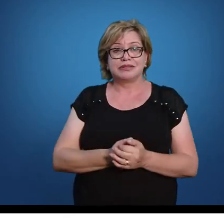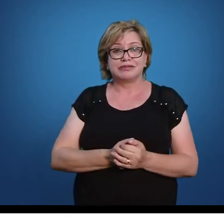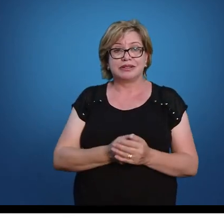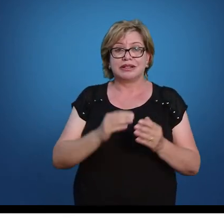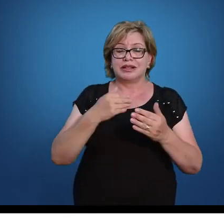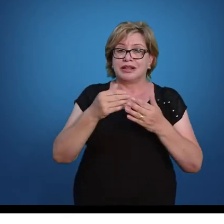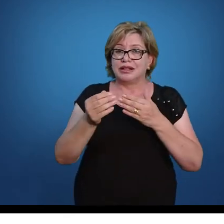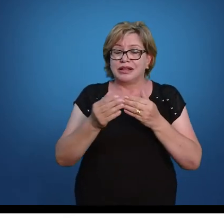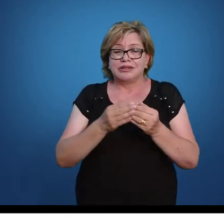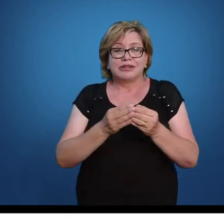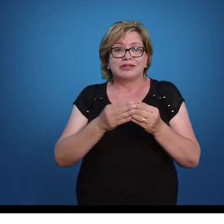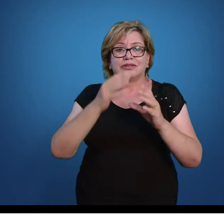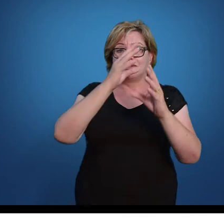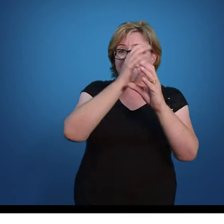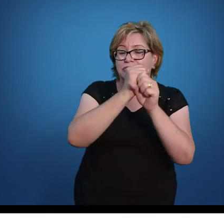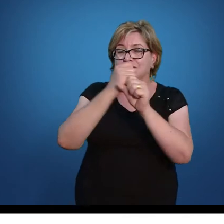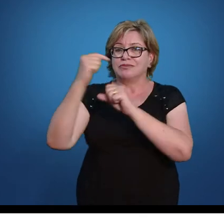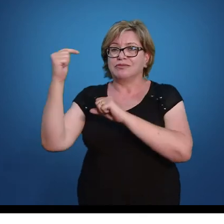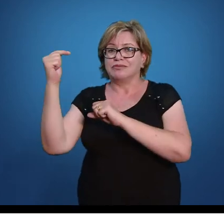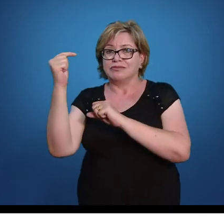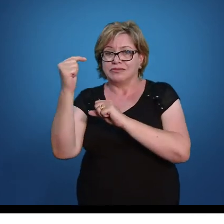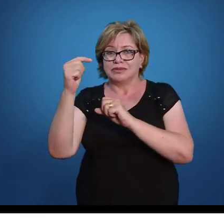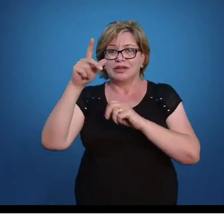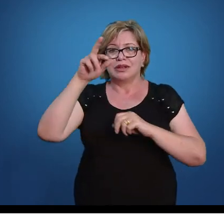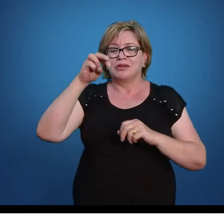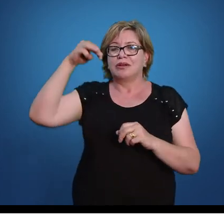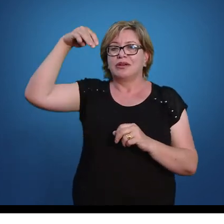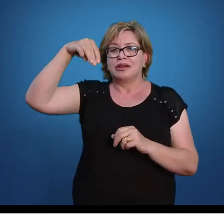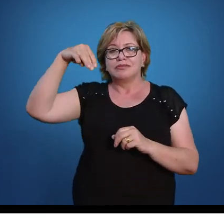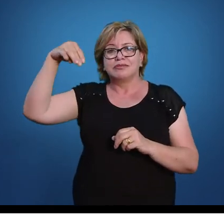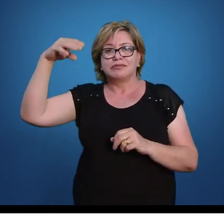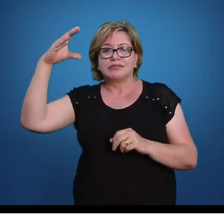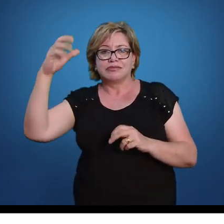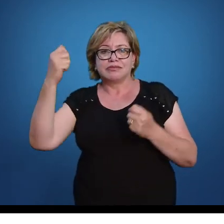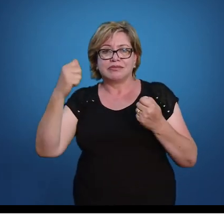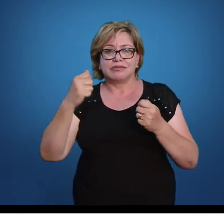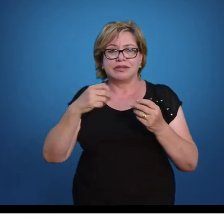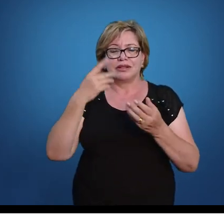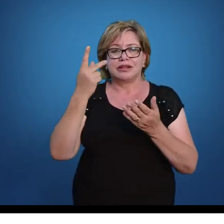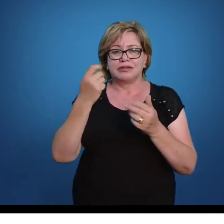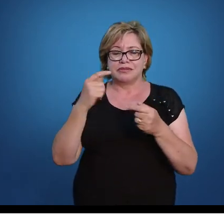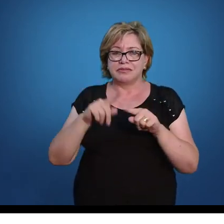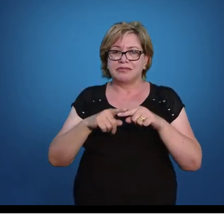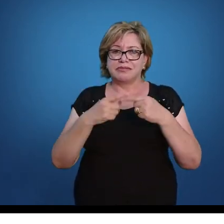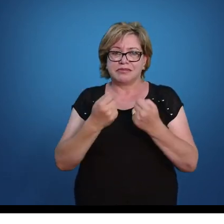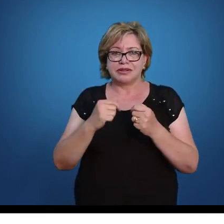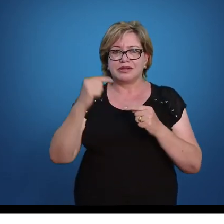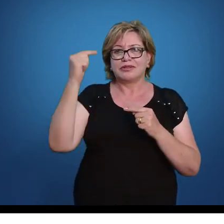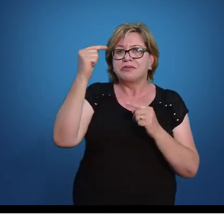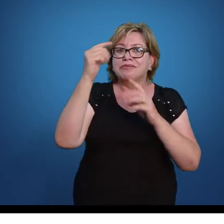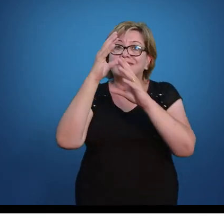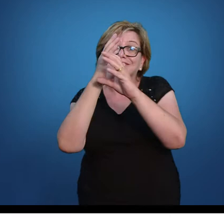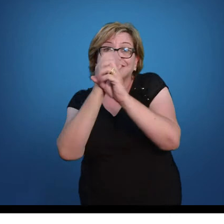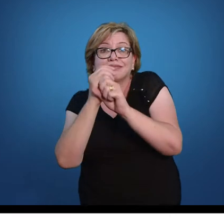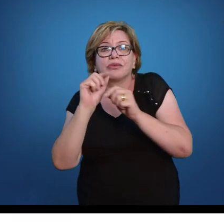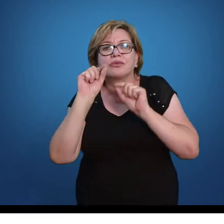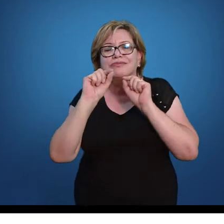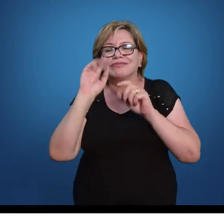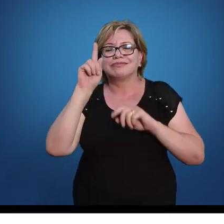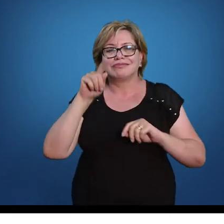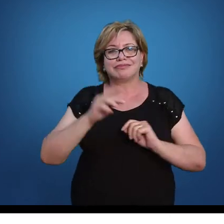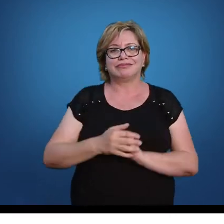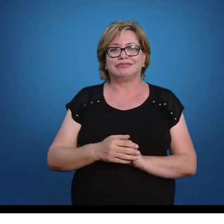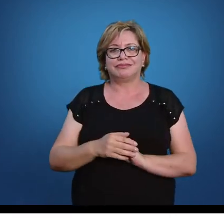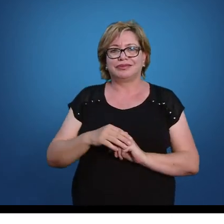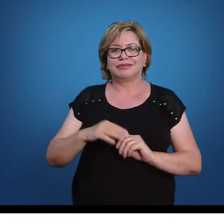Então, tanto a soma quanto a subtração, o procedimento é o mesmo. Só cuidando do sinal, você obviamente está somando ou subtraindo.